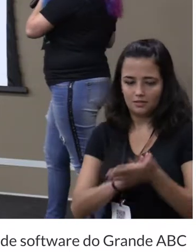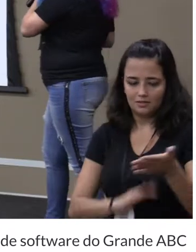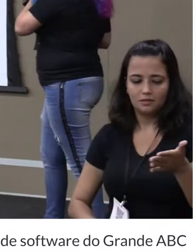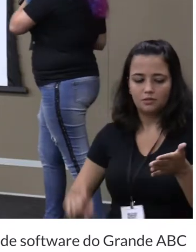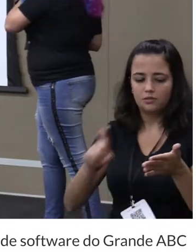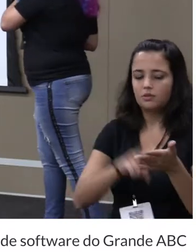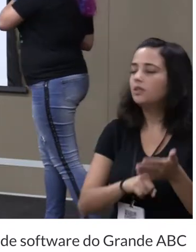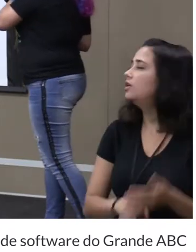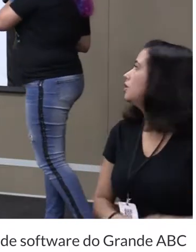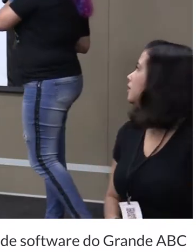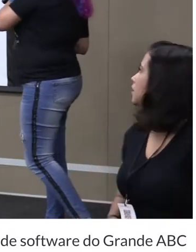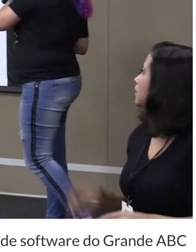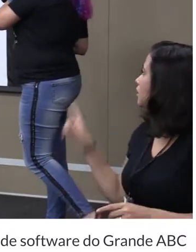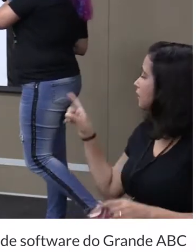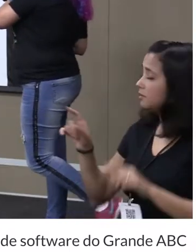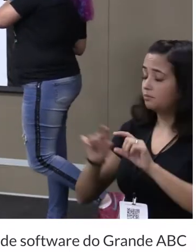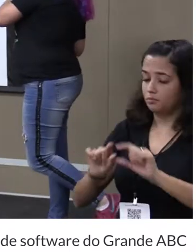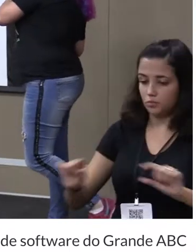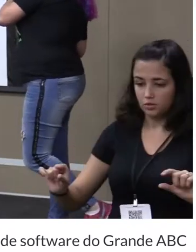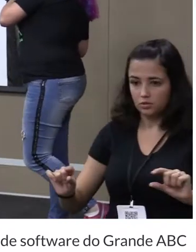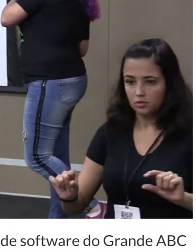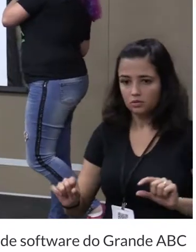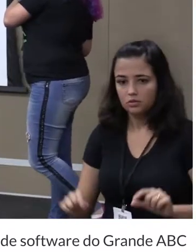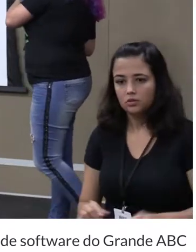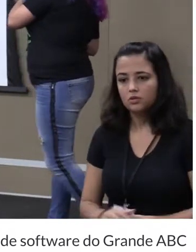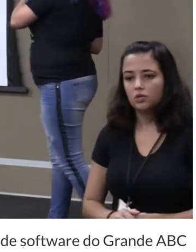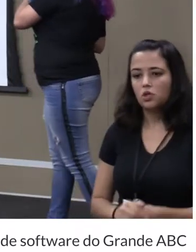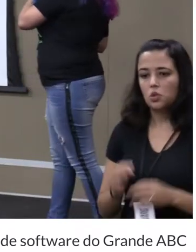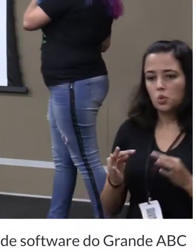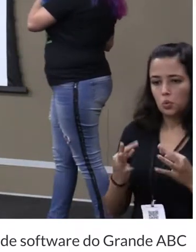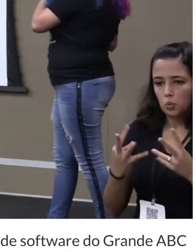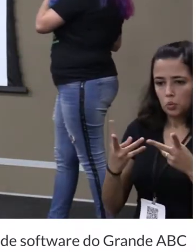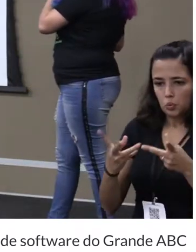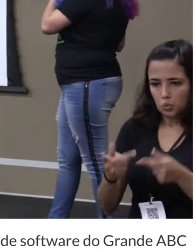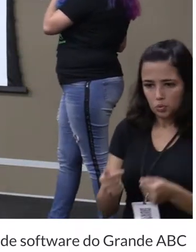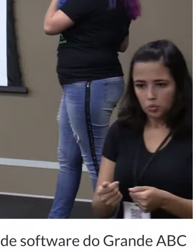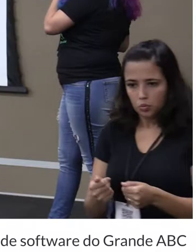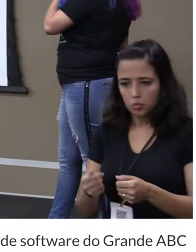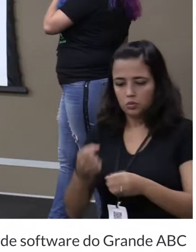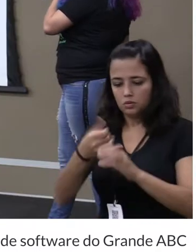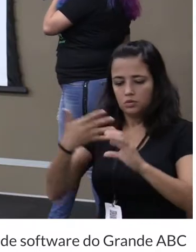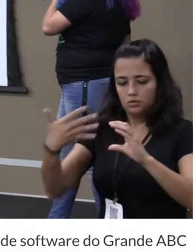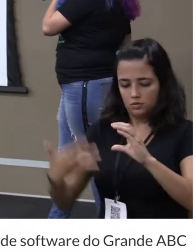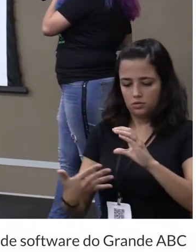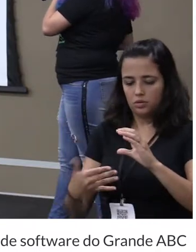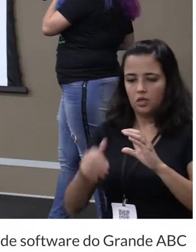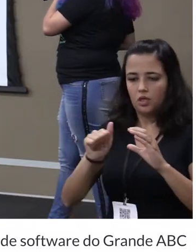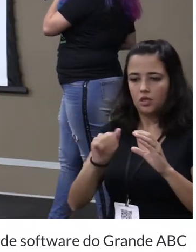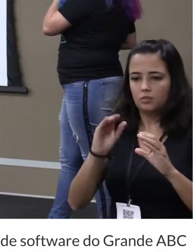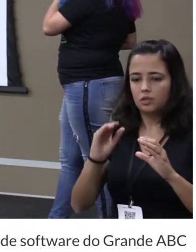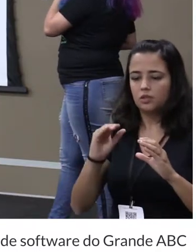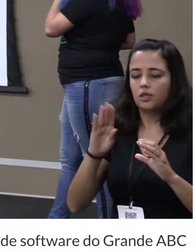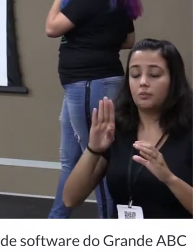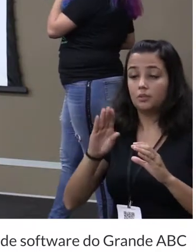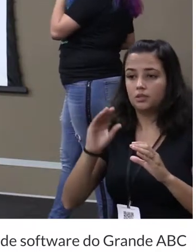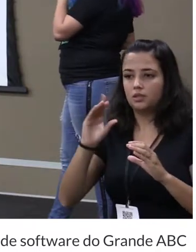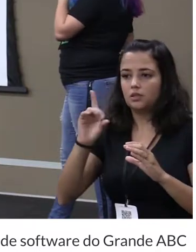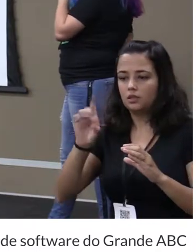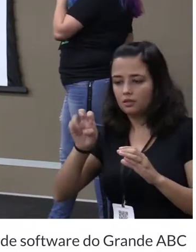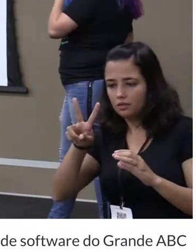Aqui embaixo, eu estou definindo que isso tudo aqui que está dentro da minha classe ABCDEV é o meu componente.